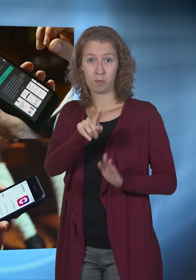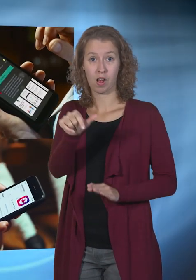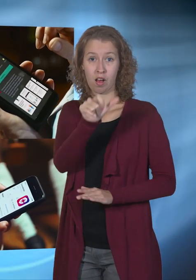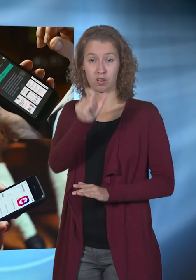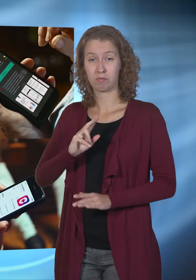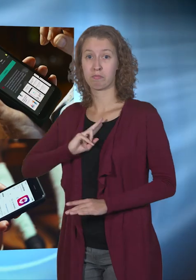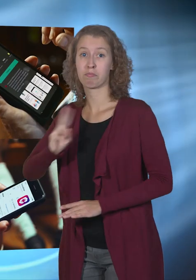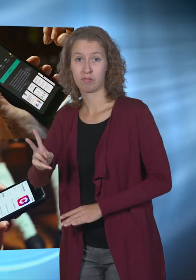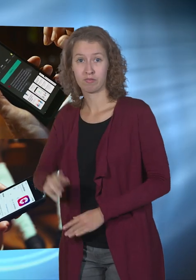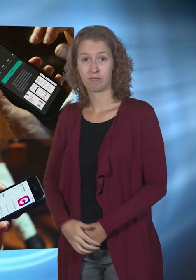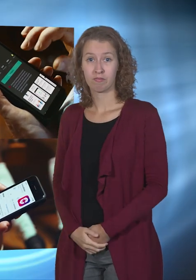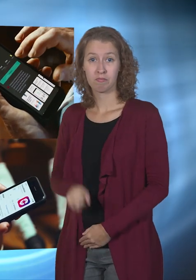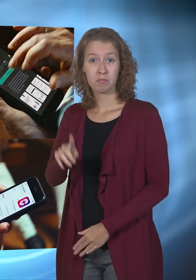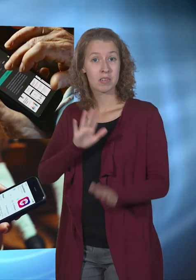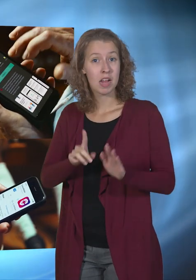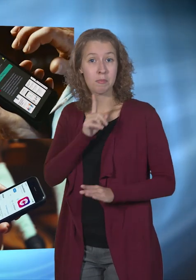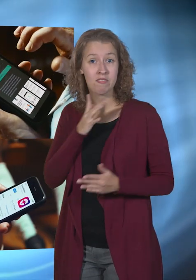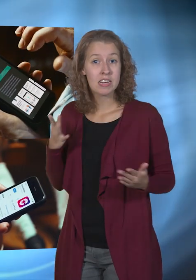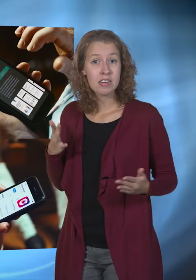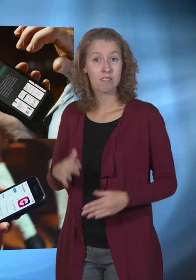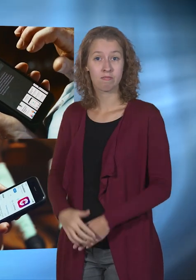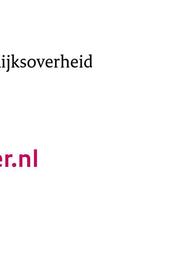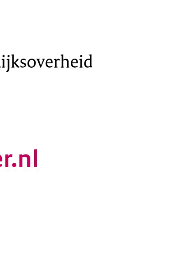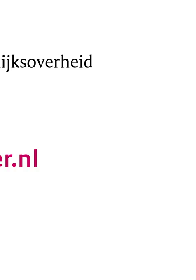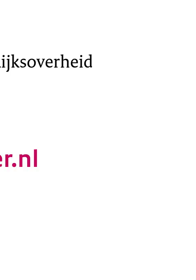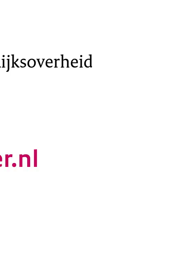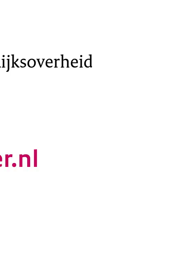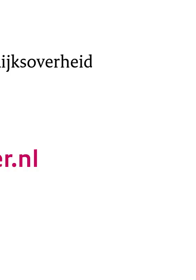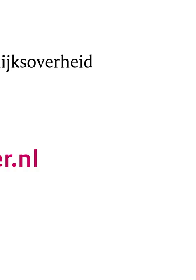voorkomen dat jij onbewust weer een ander besmet. Voor wie download jij hem?